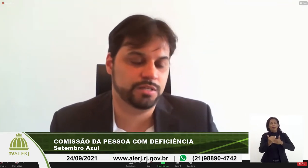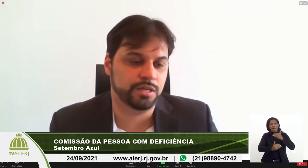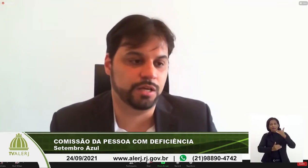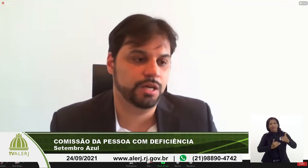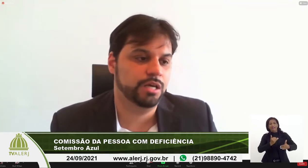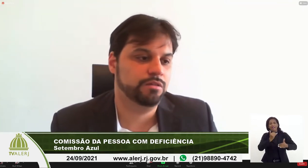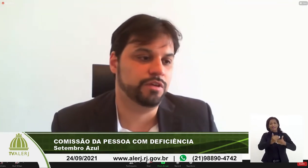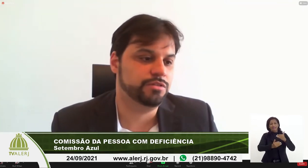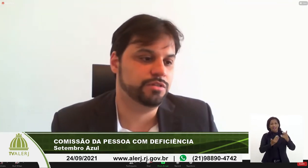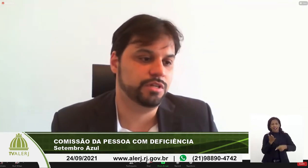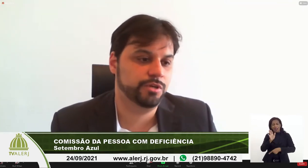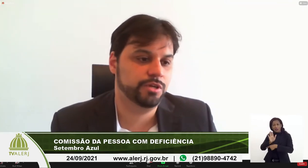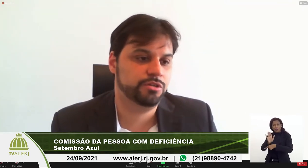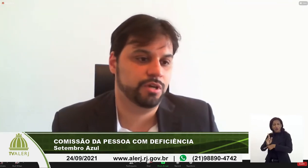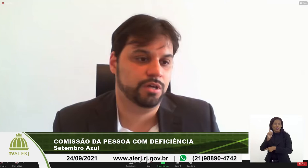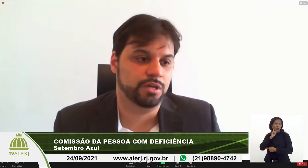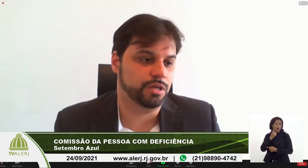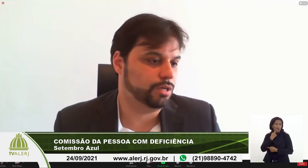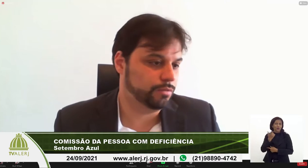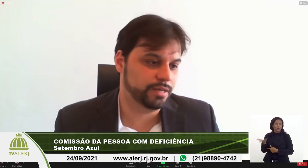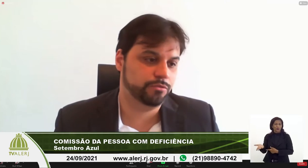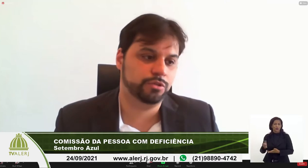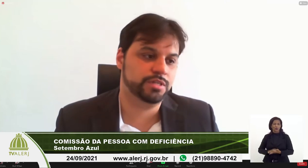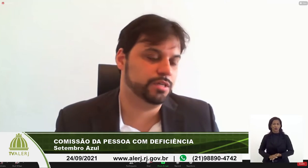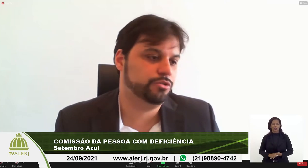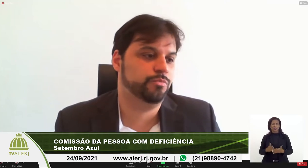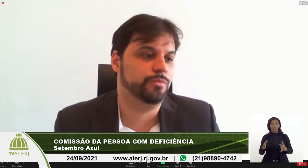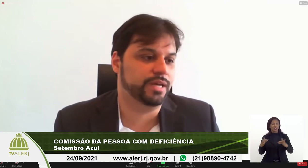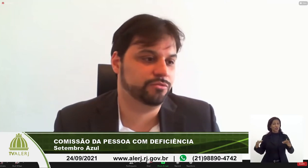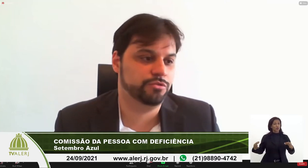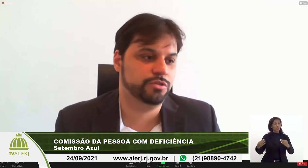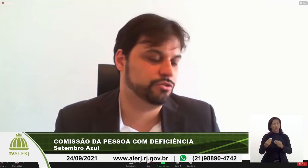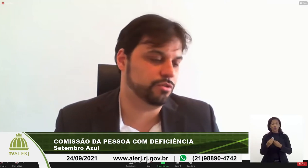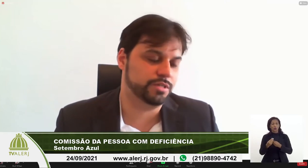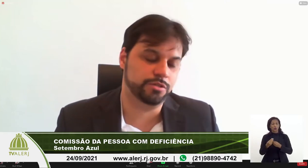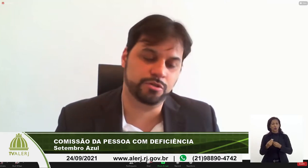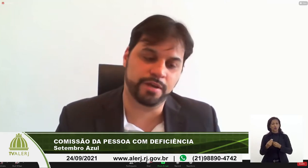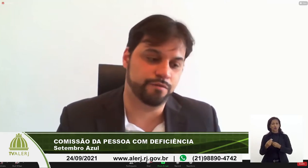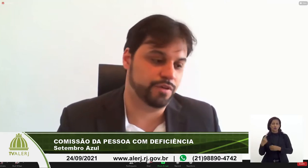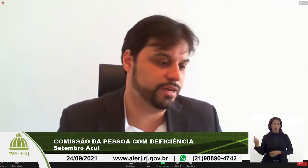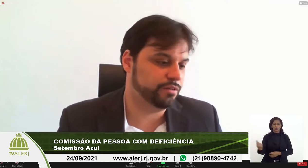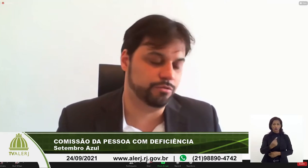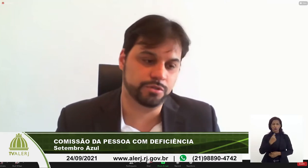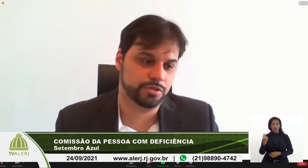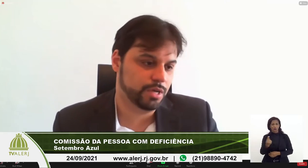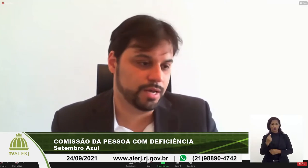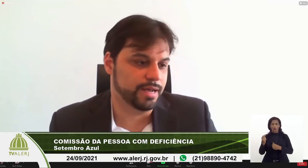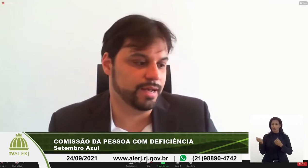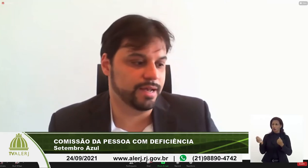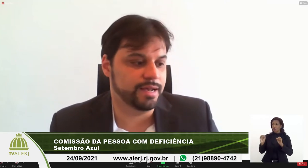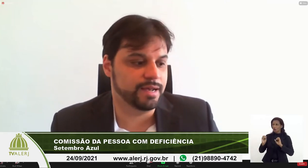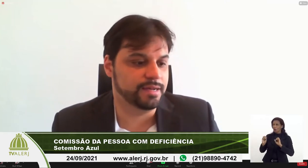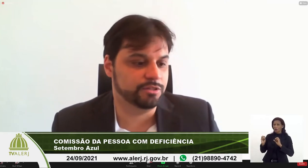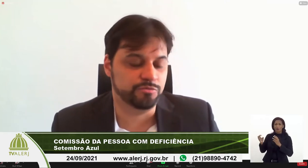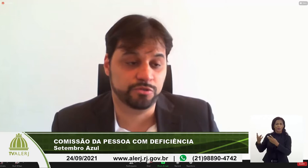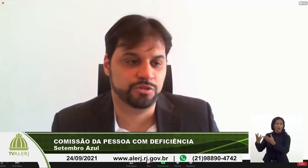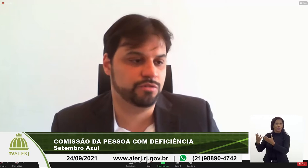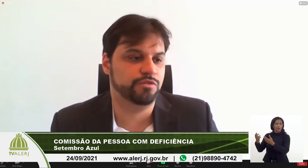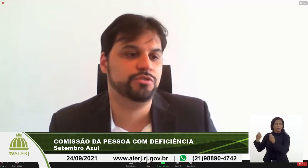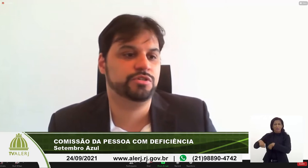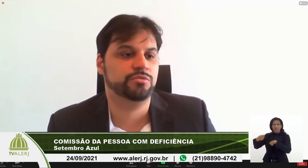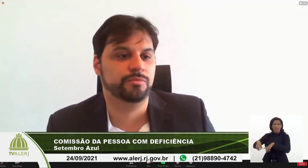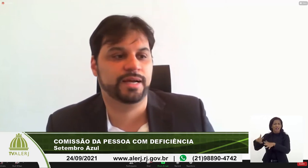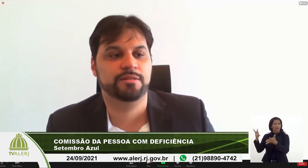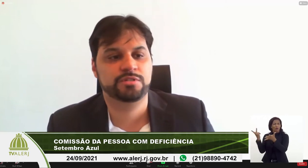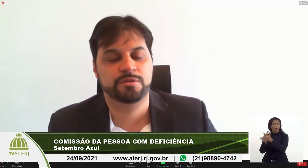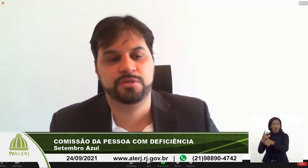poderem ser feitos em Libras e todas as publicações, todos os nossos eventos, transmissões